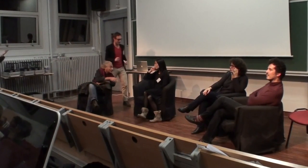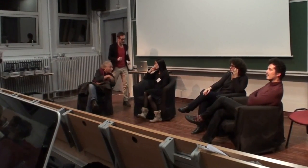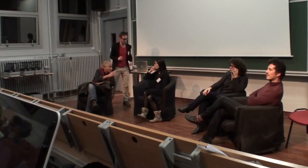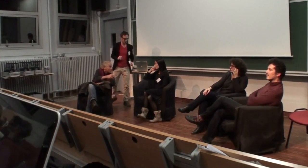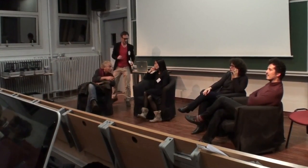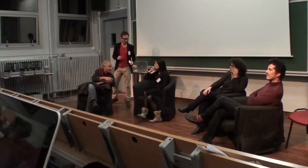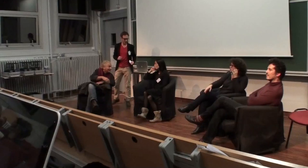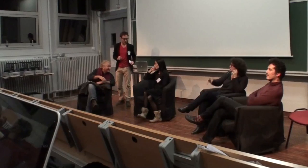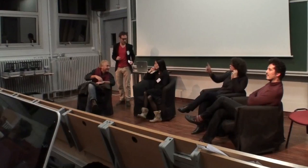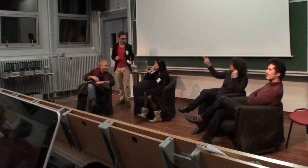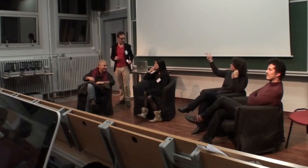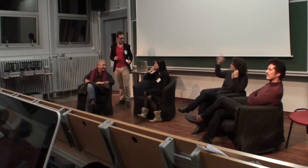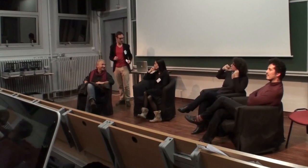chose qui s'est dit il y a déjà pas mal de temps.